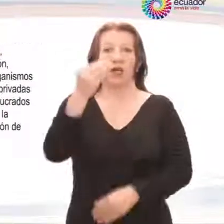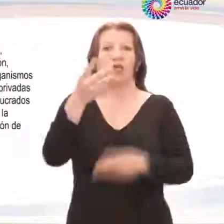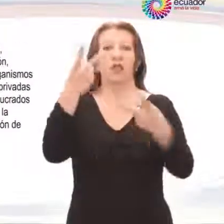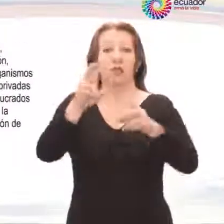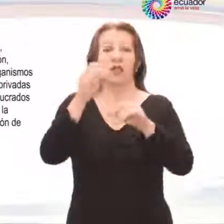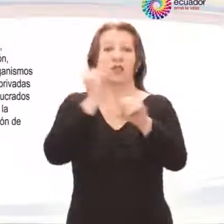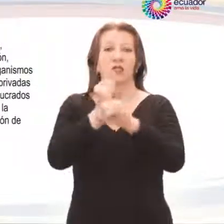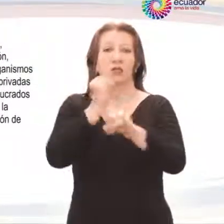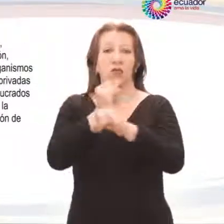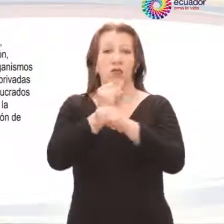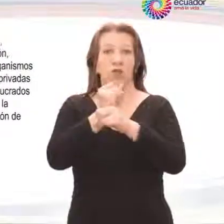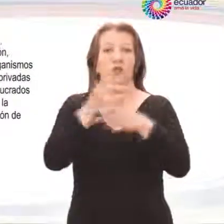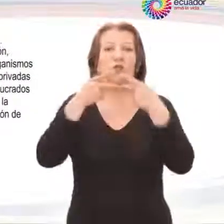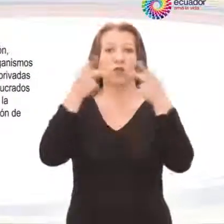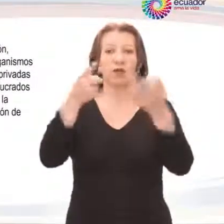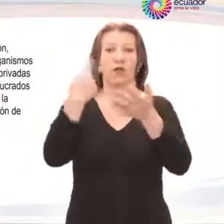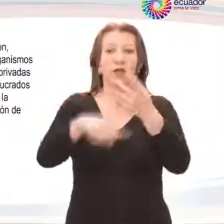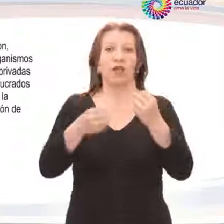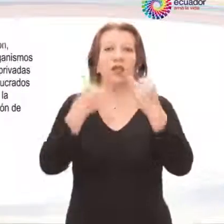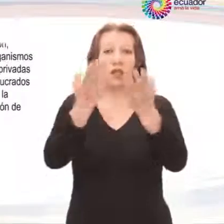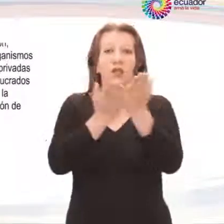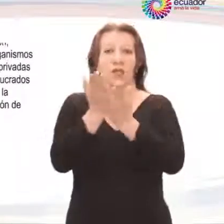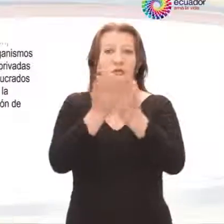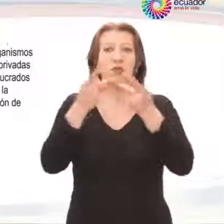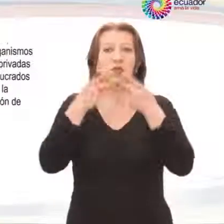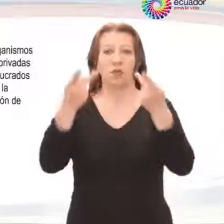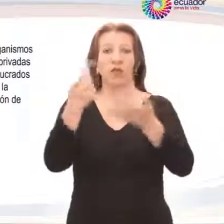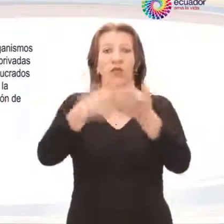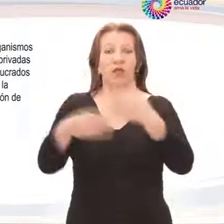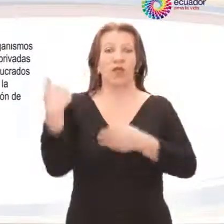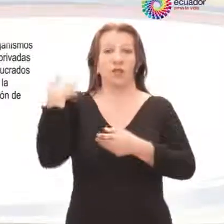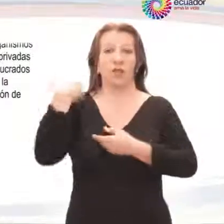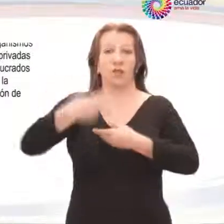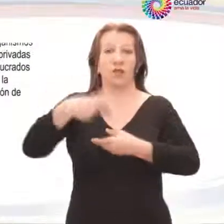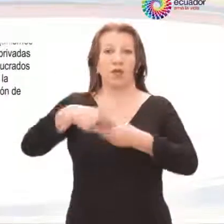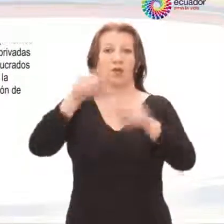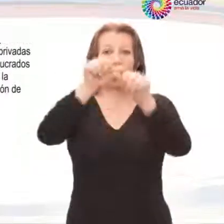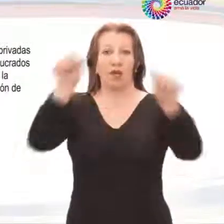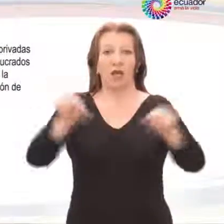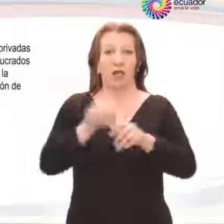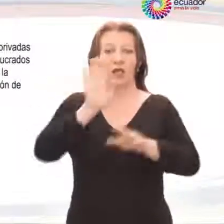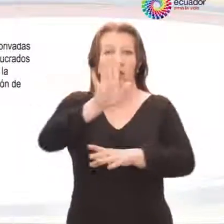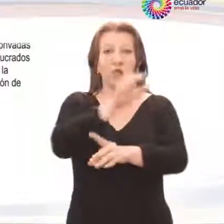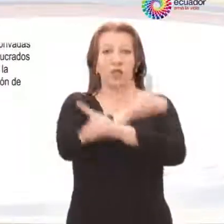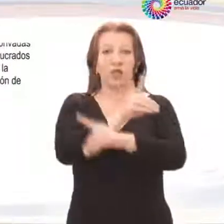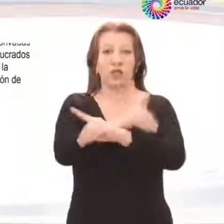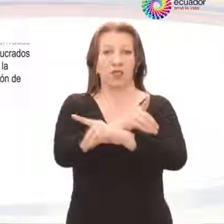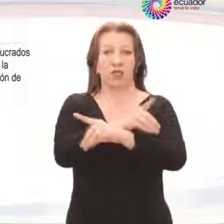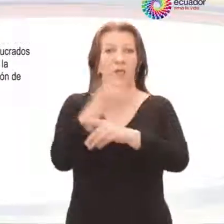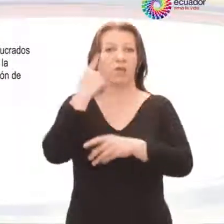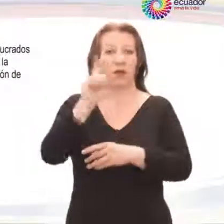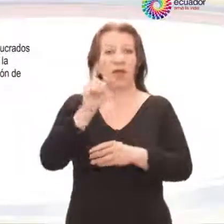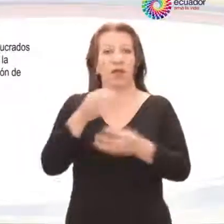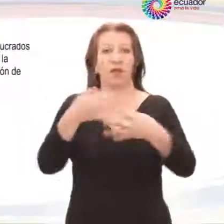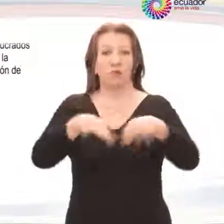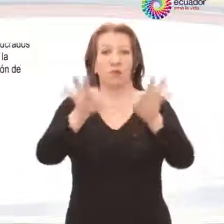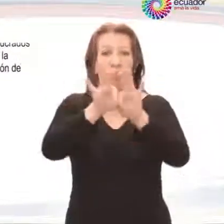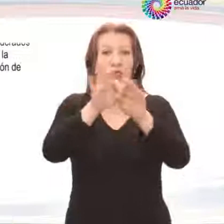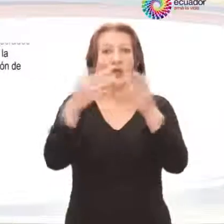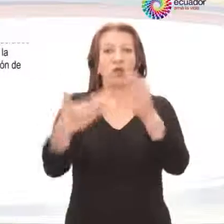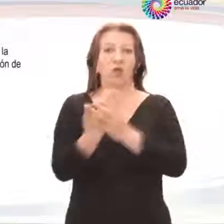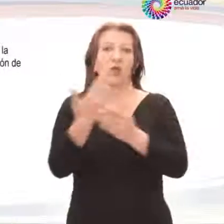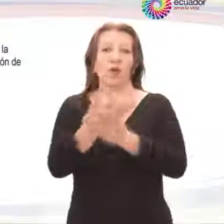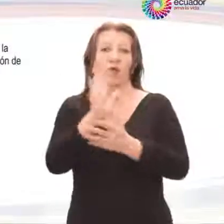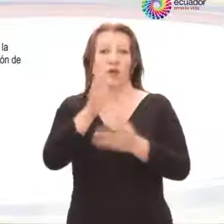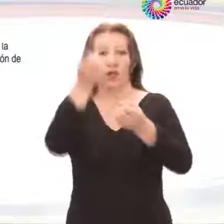las instituciones privadas que ofrezcan servicios públicos que estén involucrados en el área de la discapacidad, a fin de procurar la